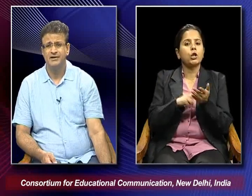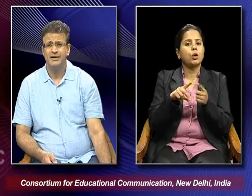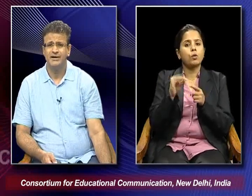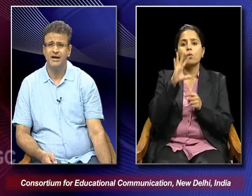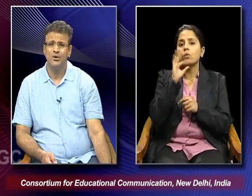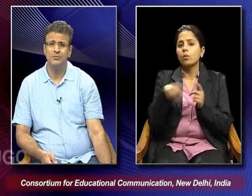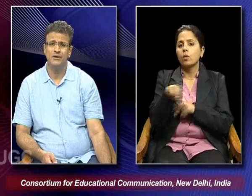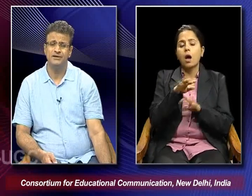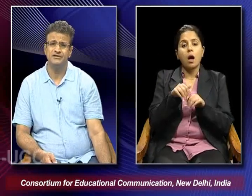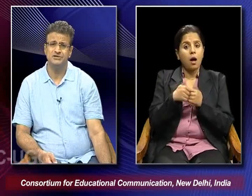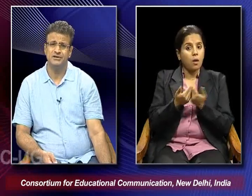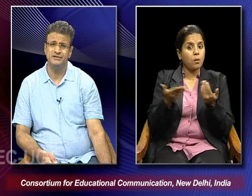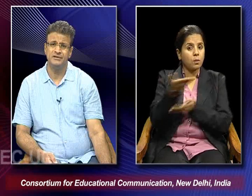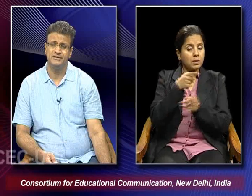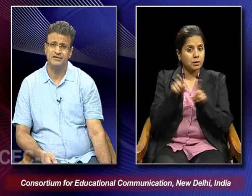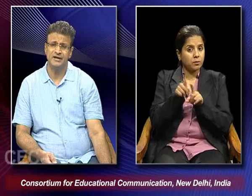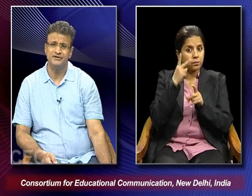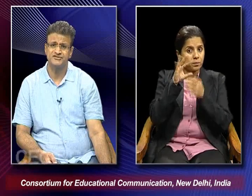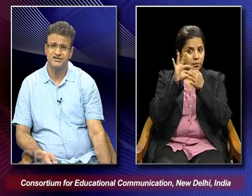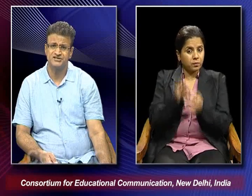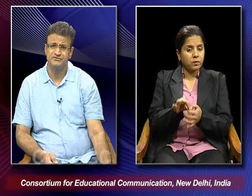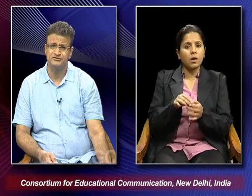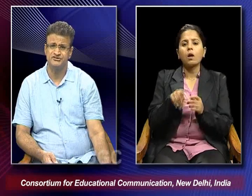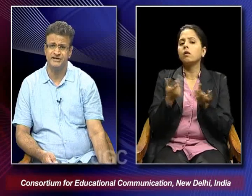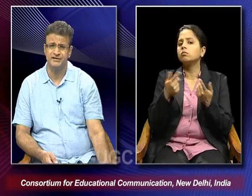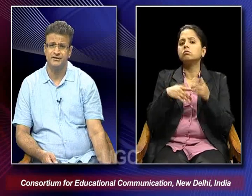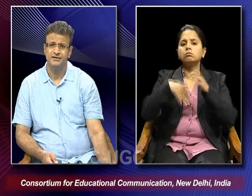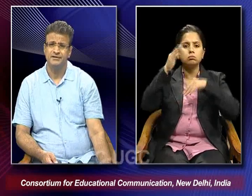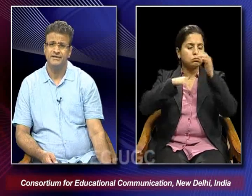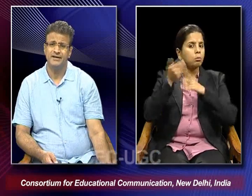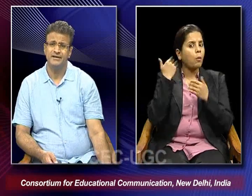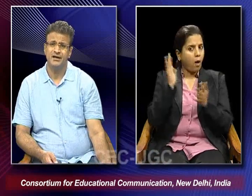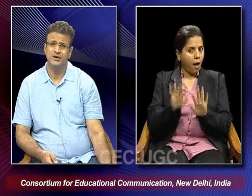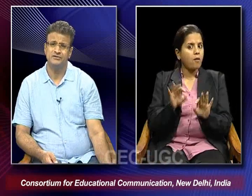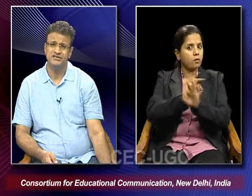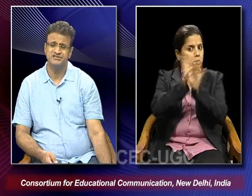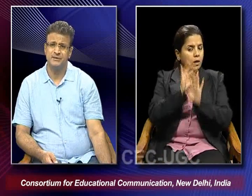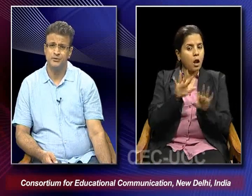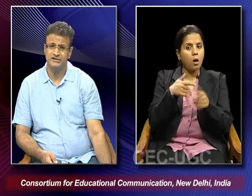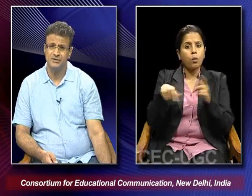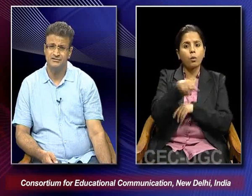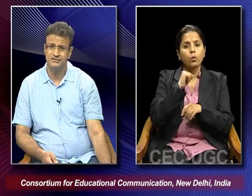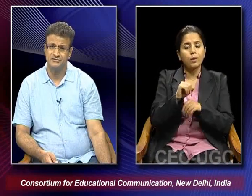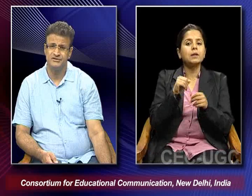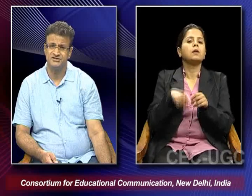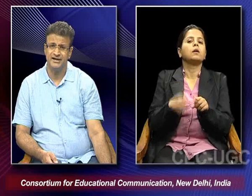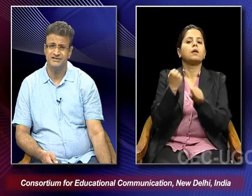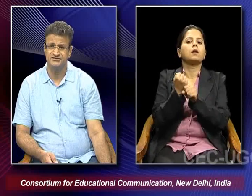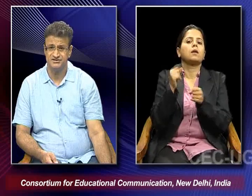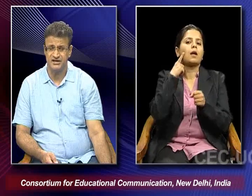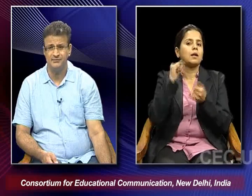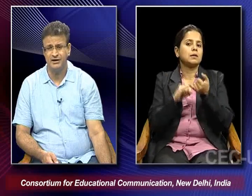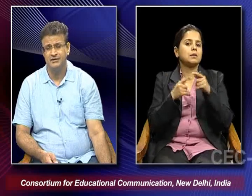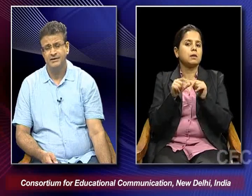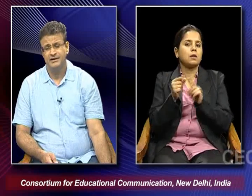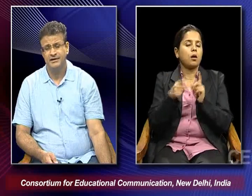and how in a kind of structure which was there then how the Gestapo headquarter which heightens